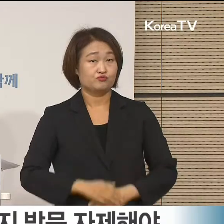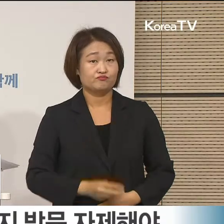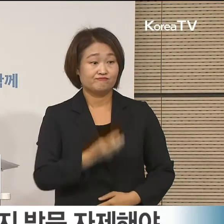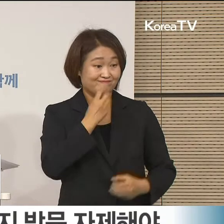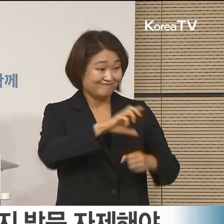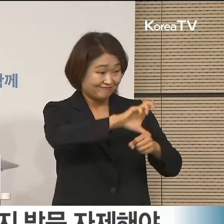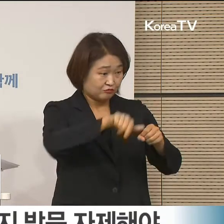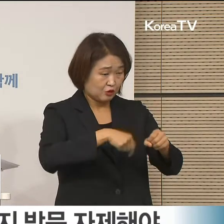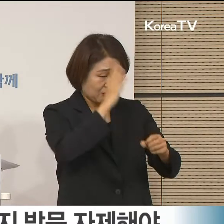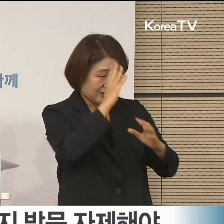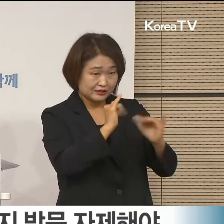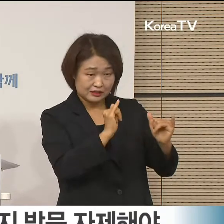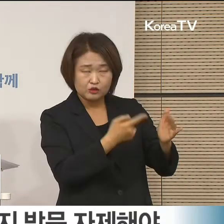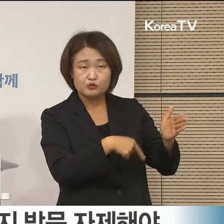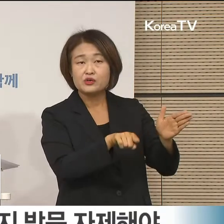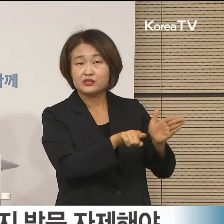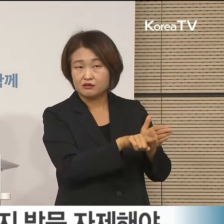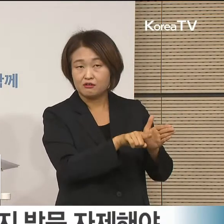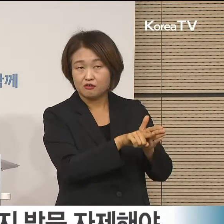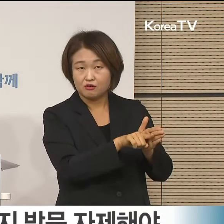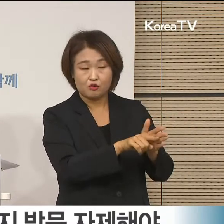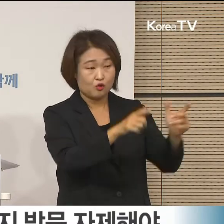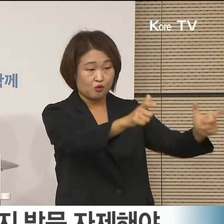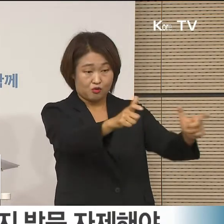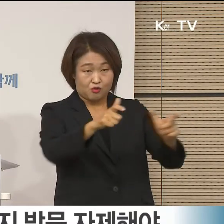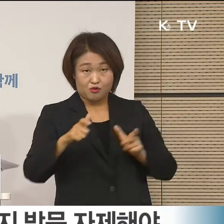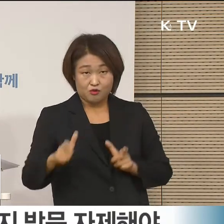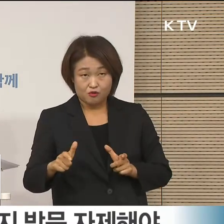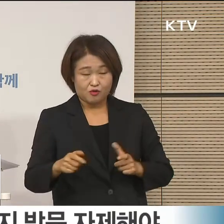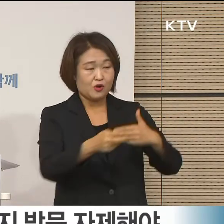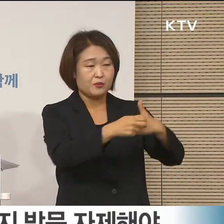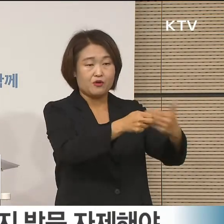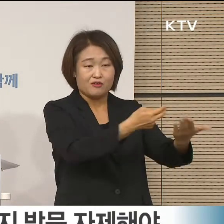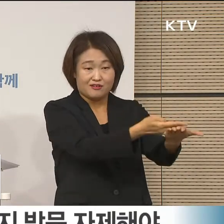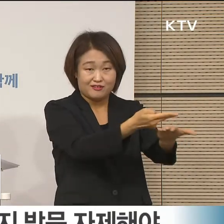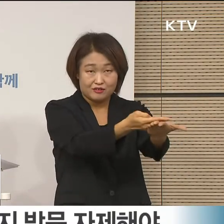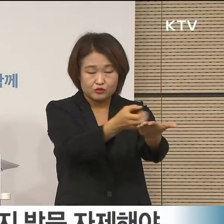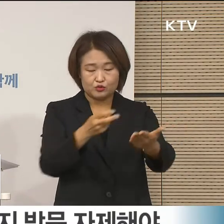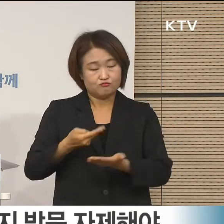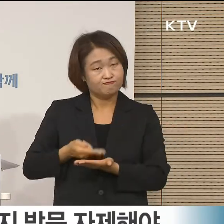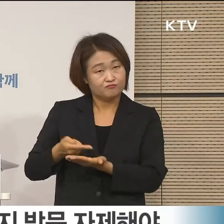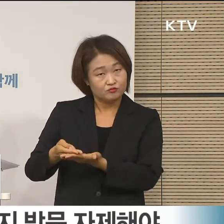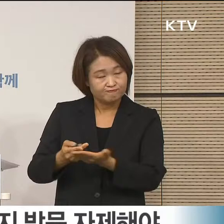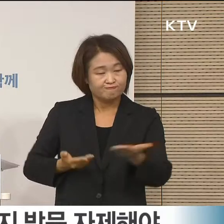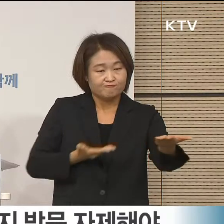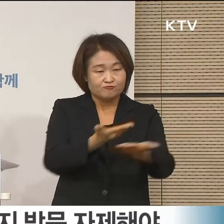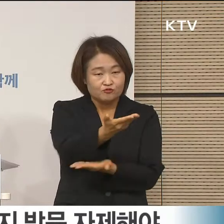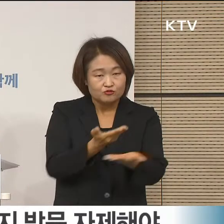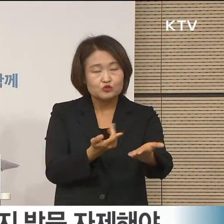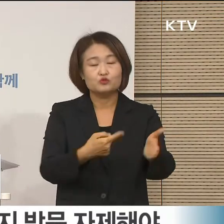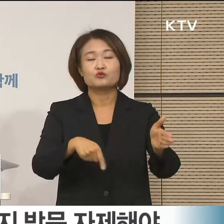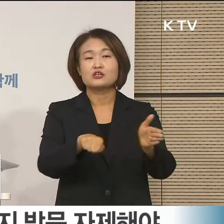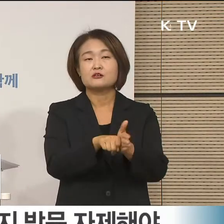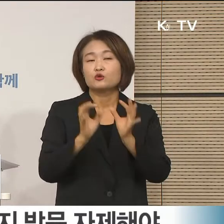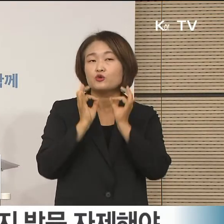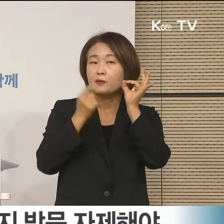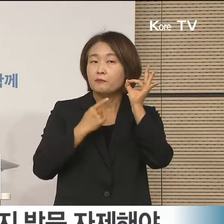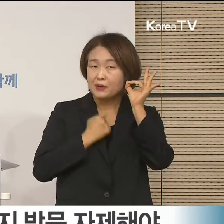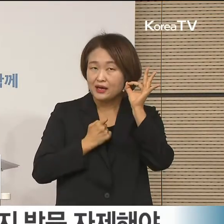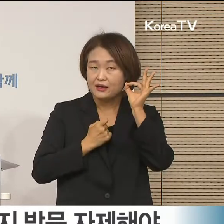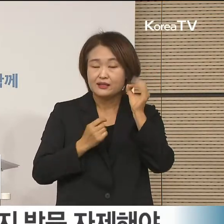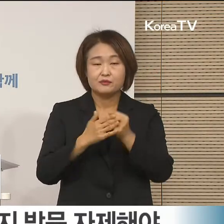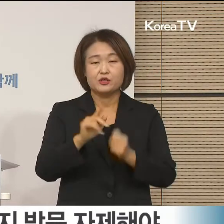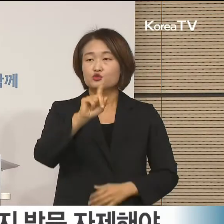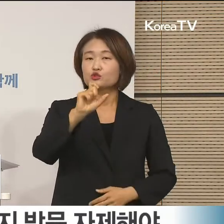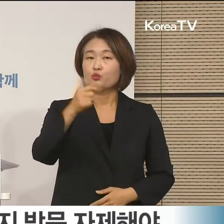권역별 병상 대응 체계를 공동 대응 체계를 안정적으로 운영하고 있고 그간 배정 환자의 약 65